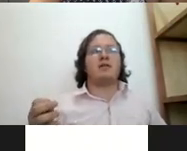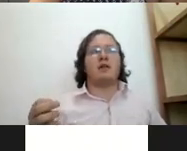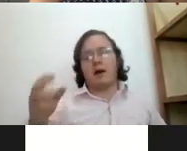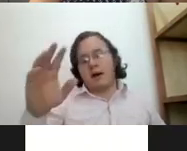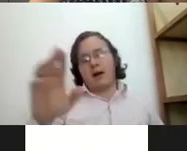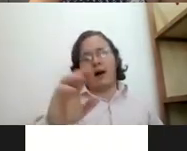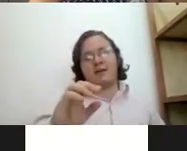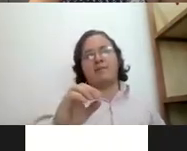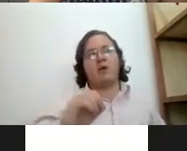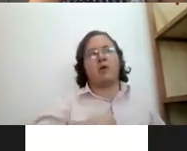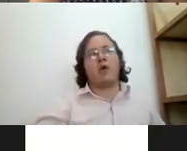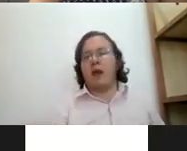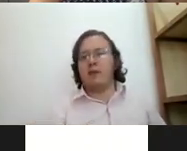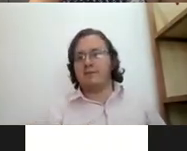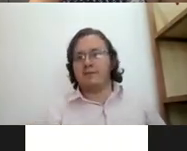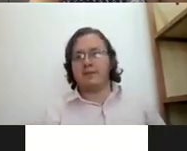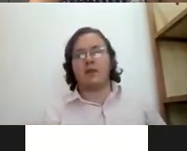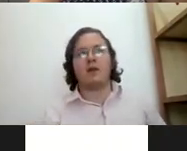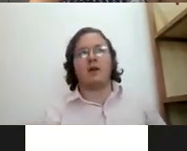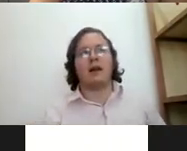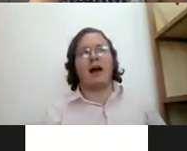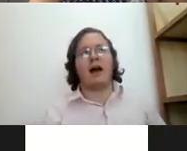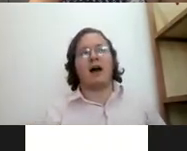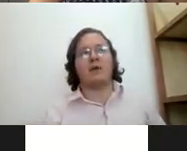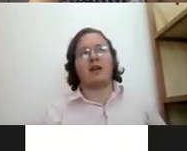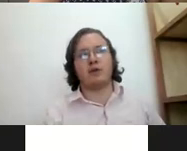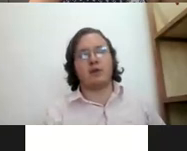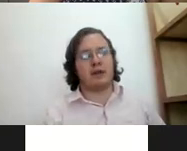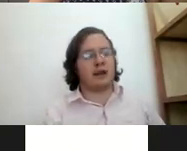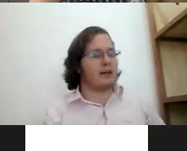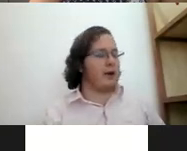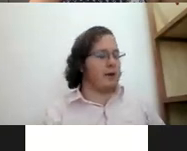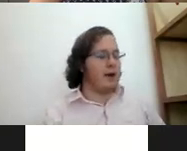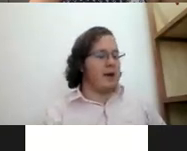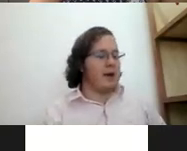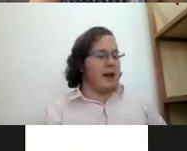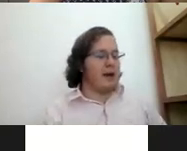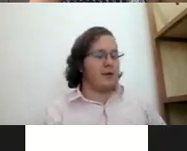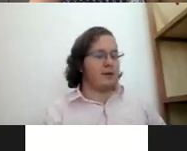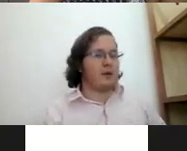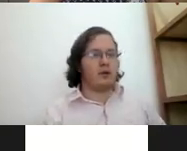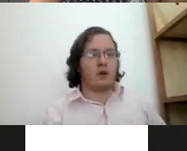hace poco yo vi la unas fotos me etiquetaron en unas fotos donde